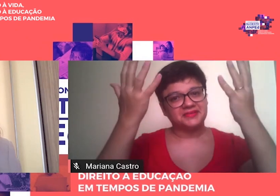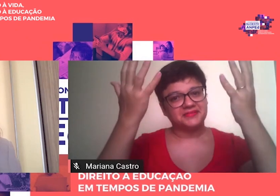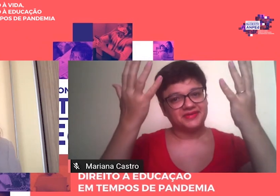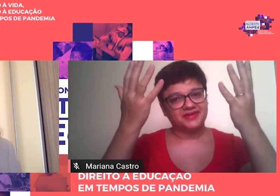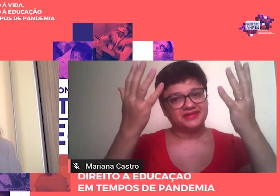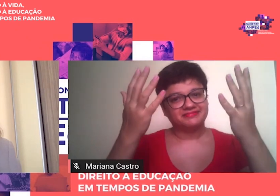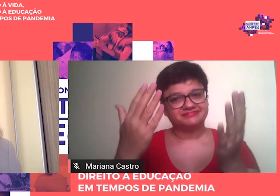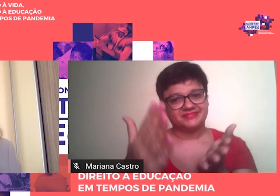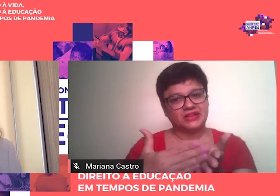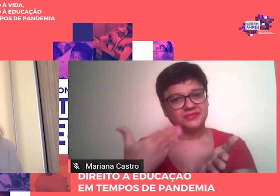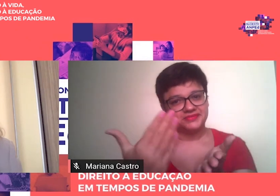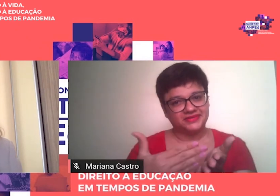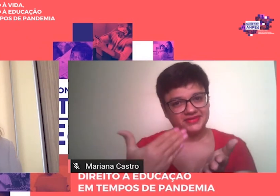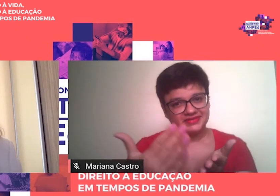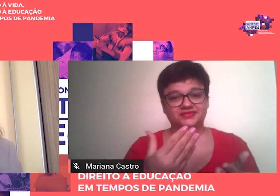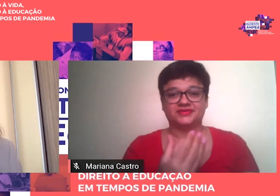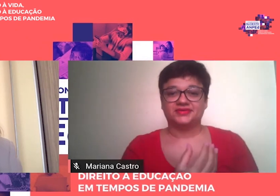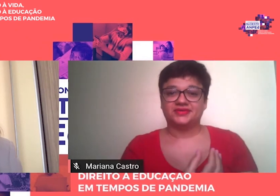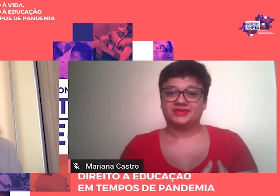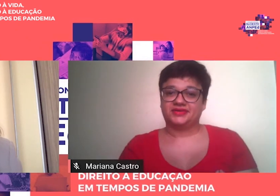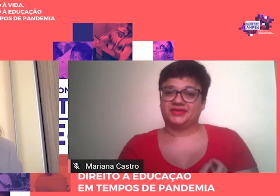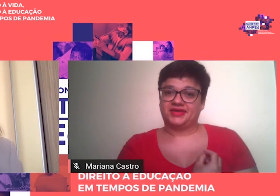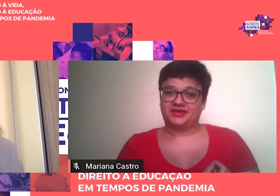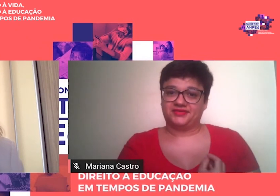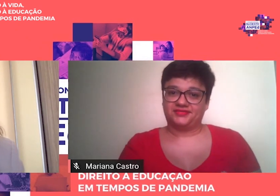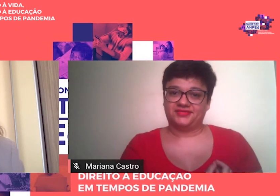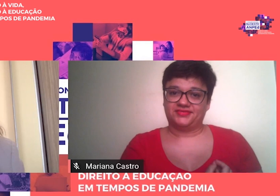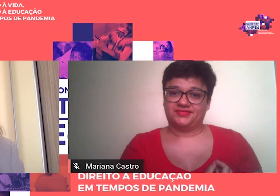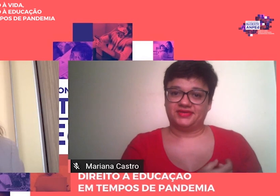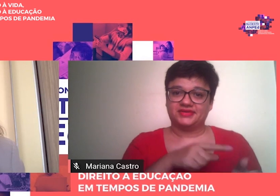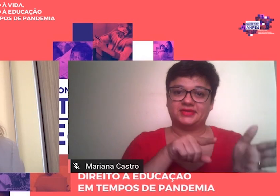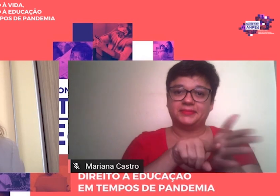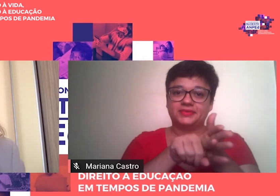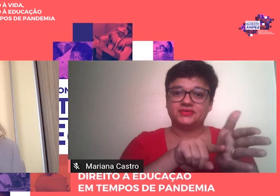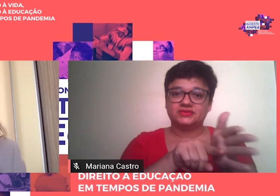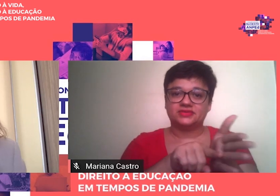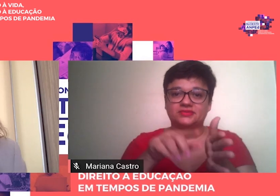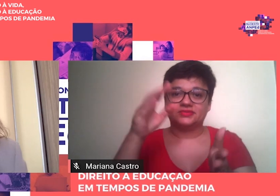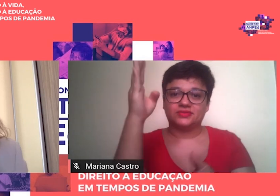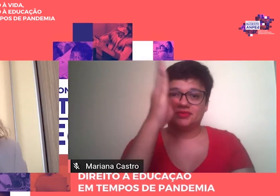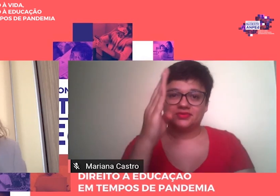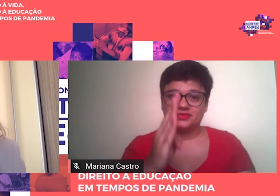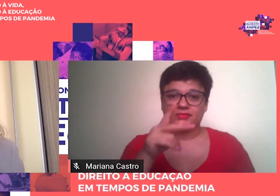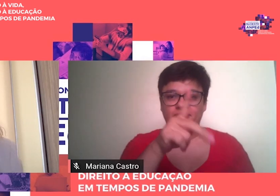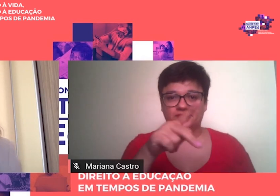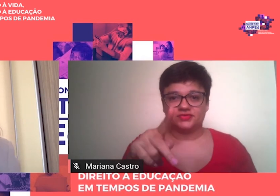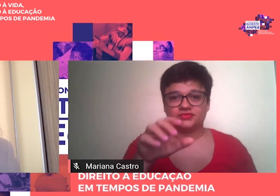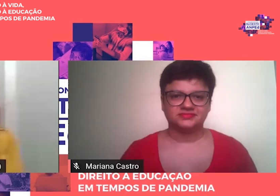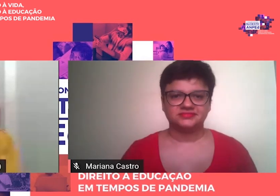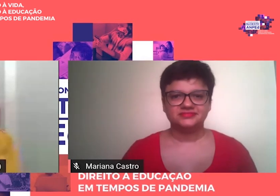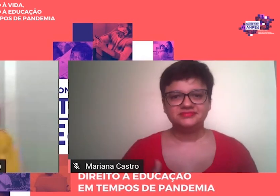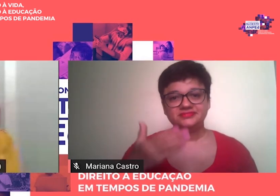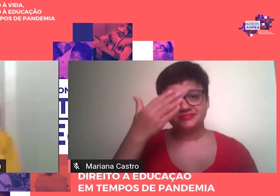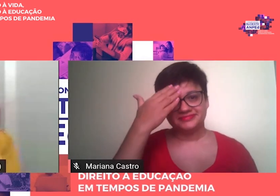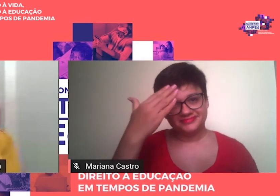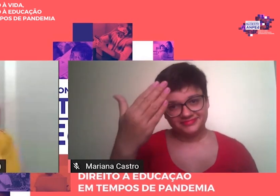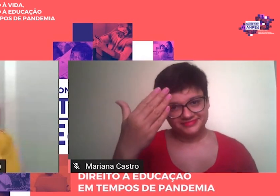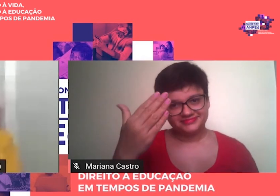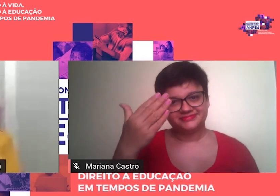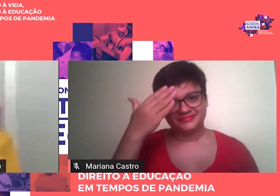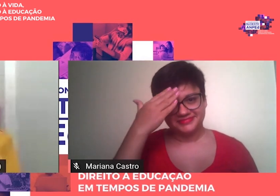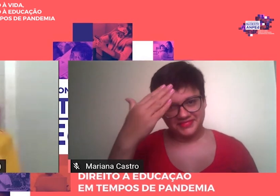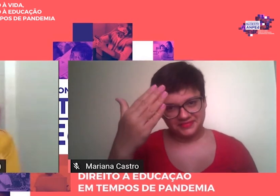obra E a vida Desse grande pesquisador Brasileiro Professor Demirval Um abraço a todos Obrigada